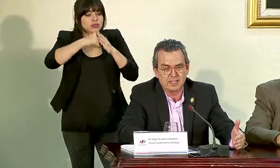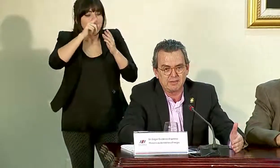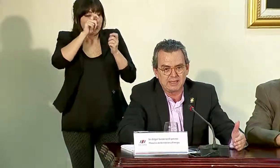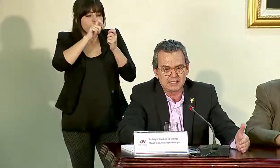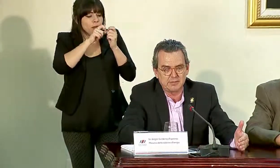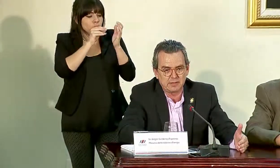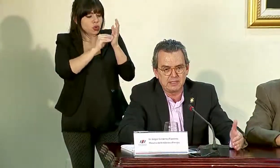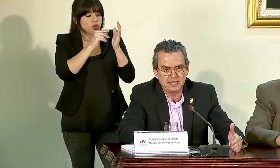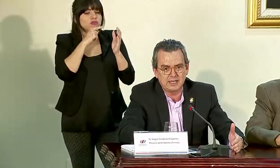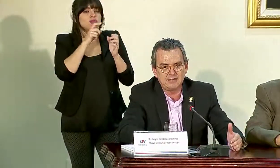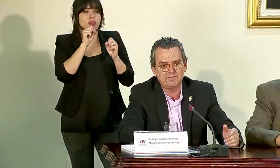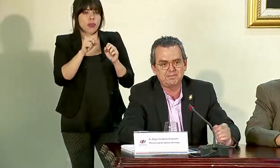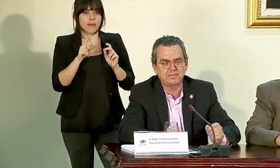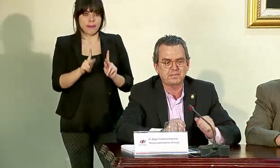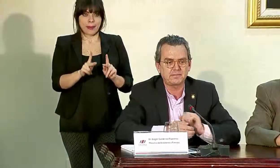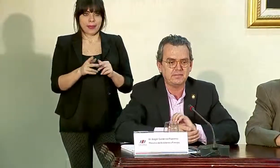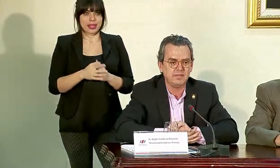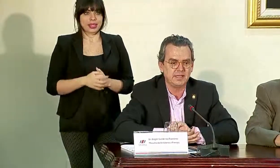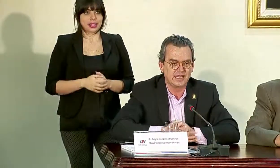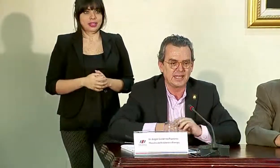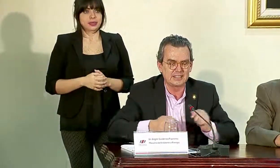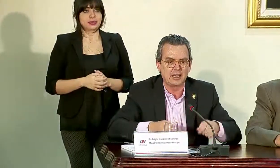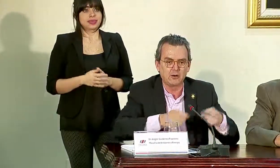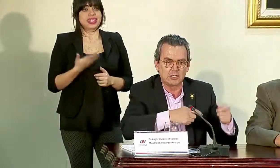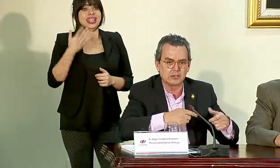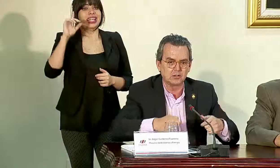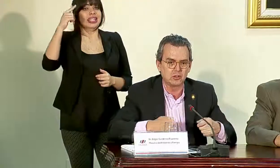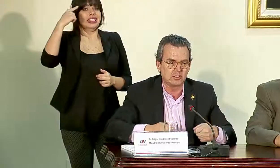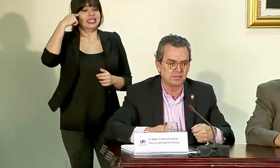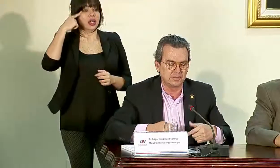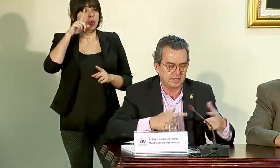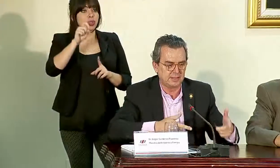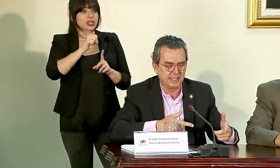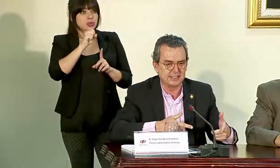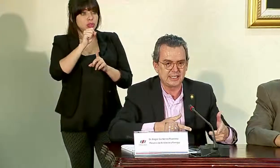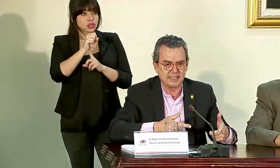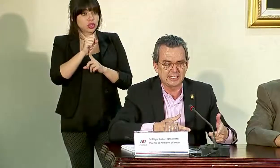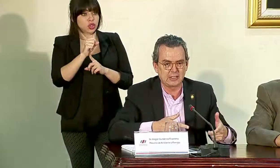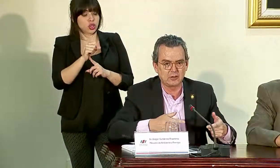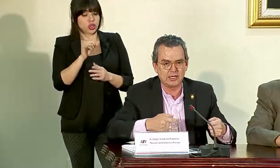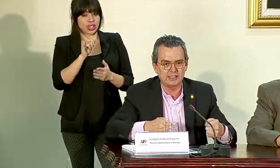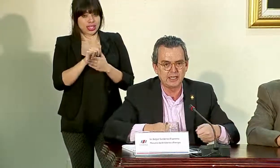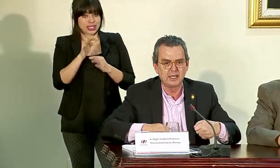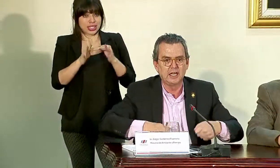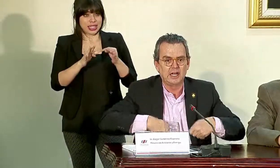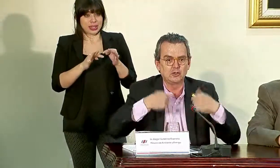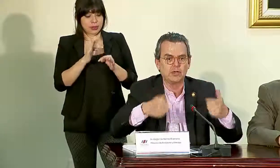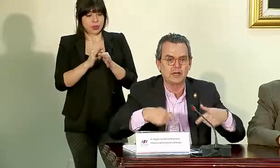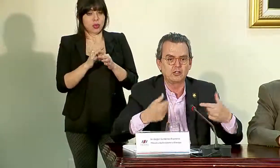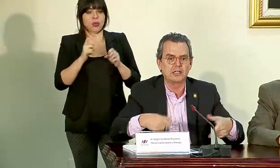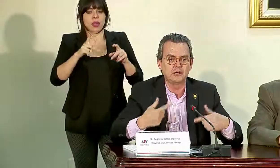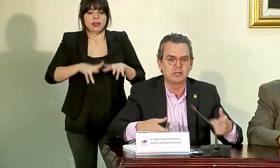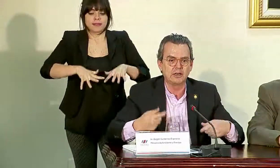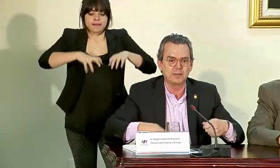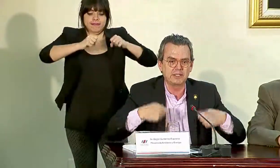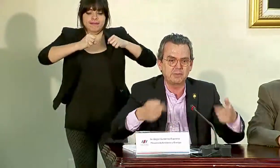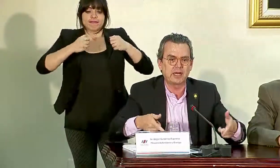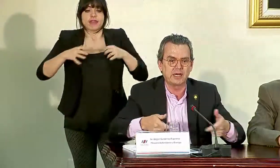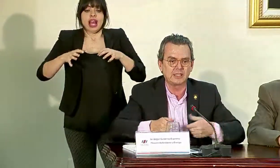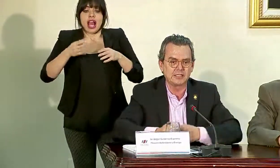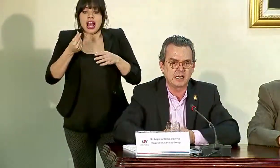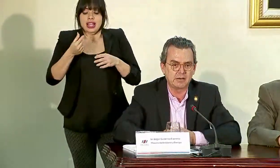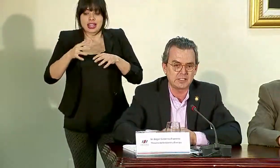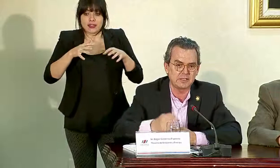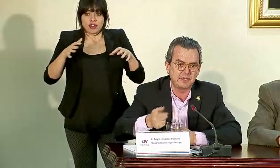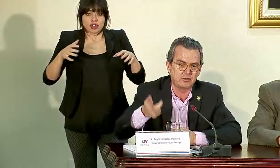donde efectivamente se permitiera de que el Estado en una situación de esa naturaleza asumiera los activos de la empresa